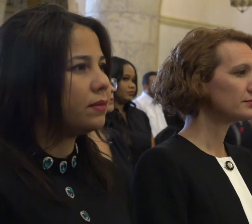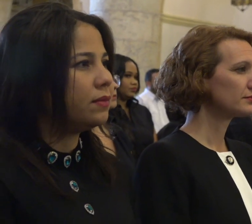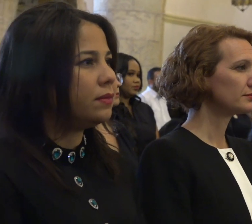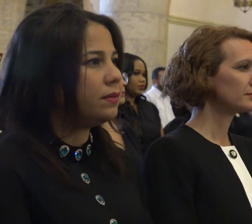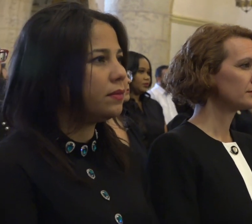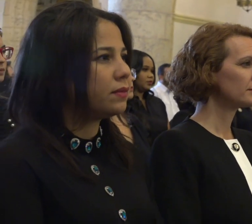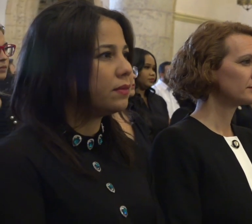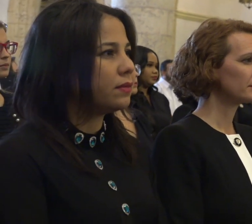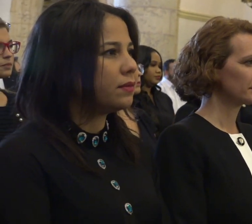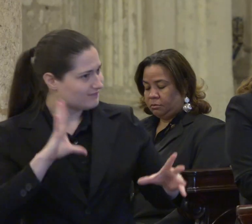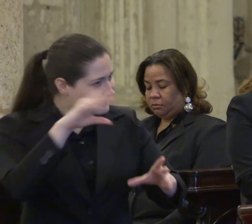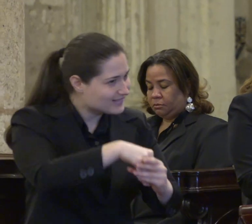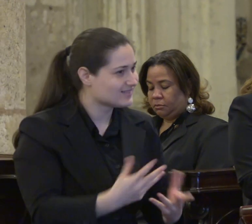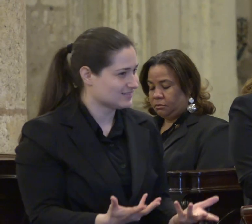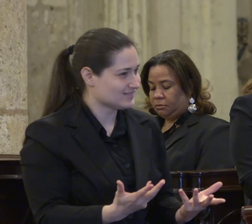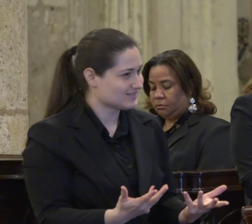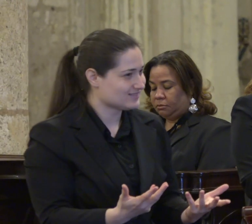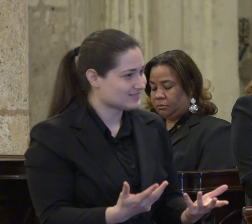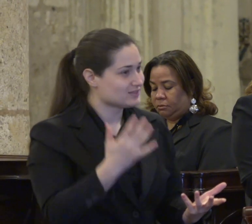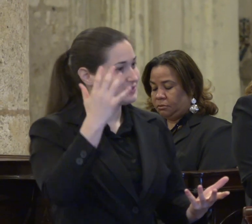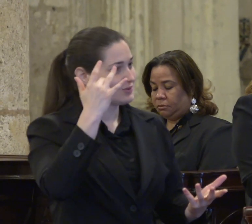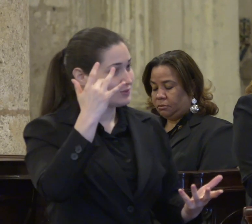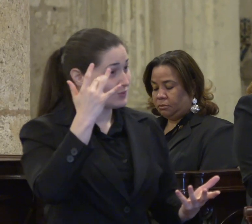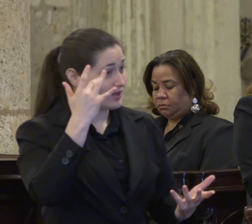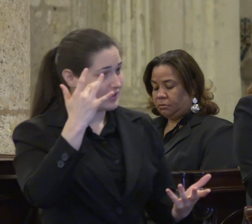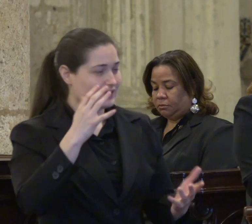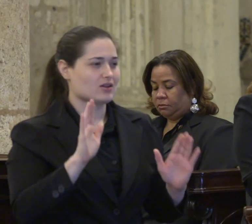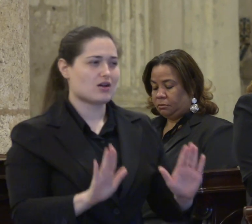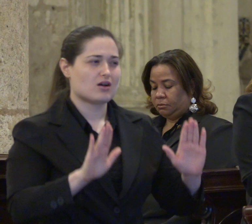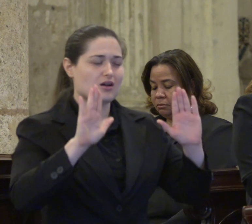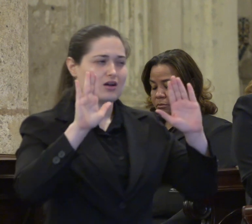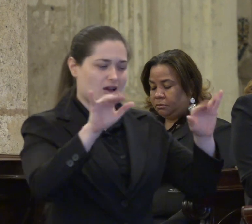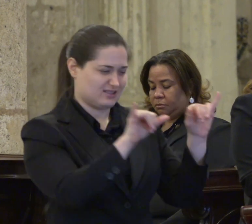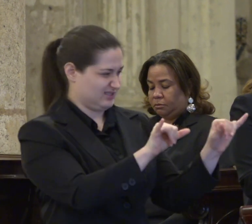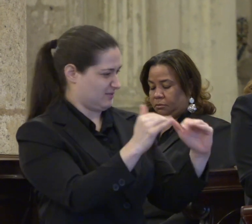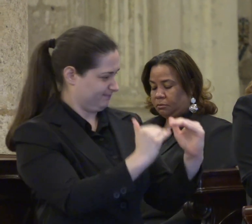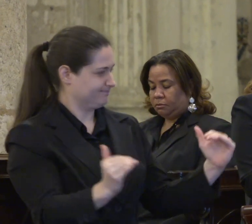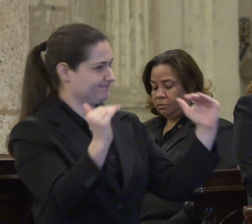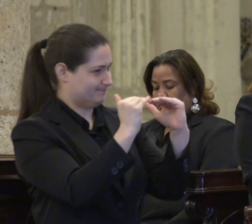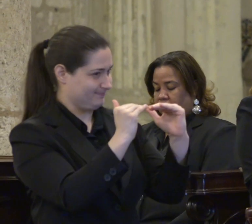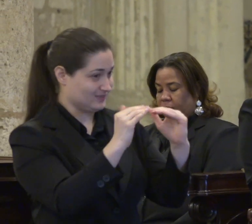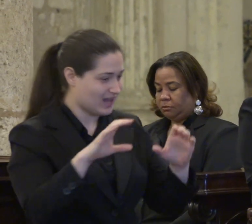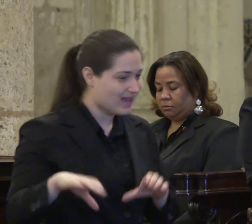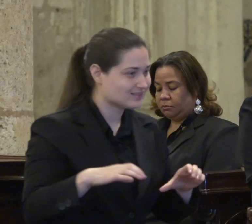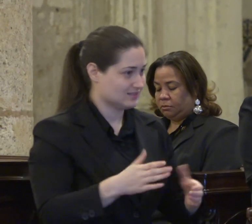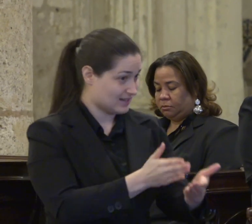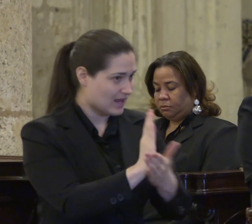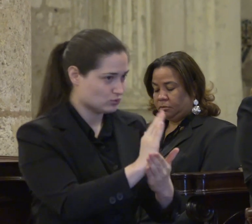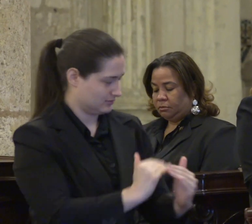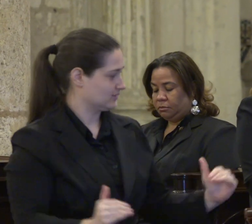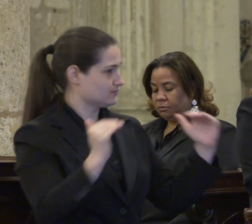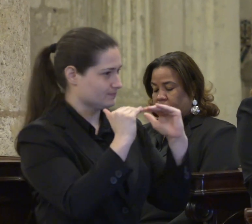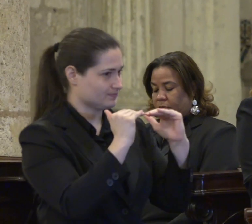mujeres porque sin ella es un mito. La igualdad de hecho y de derecho es una vía